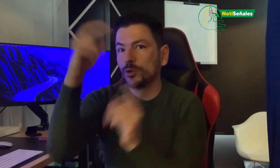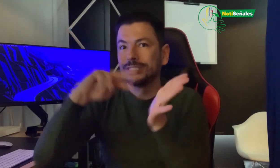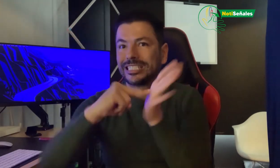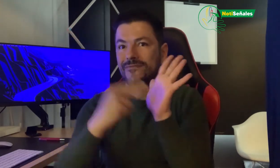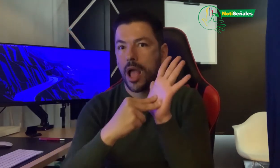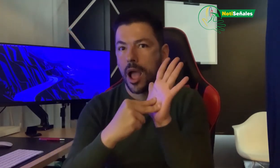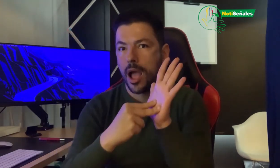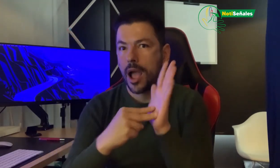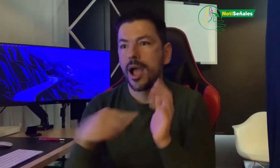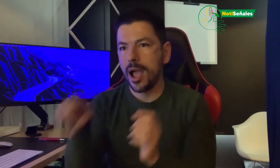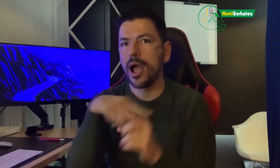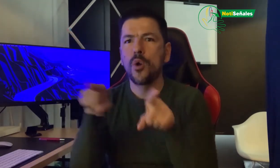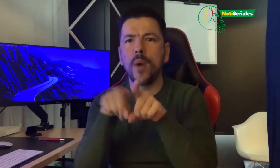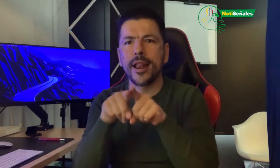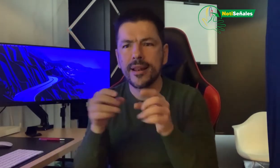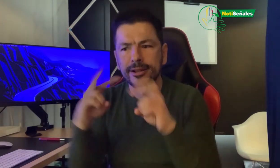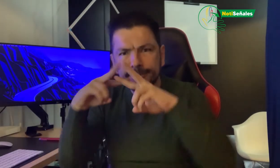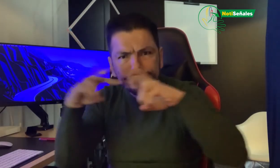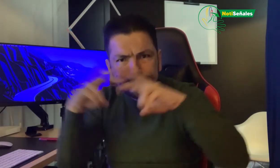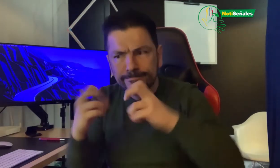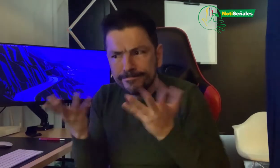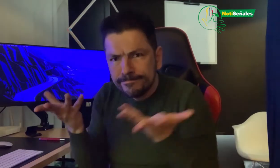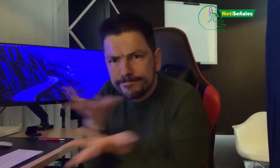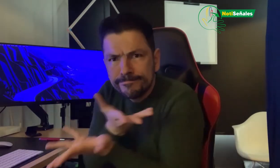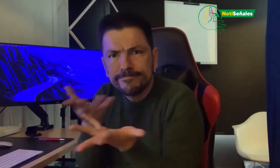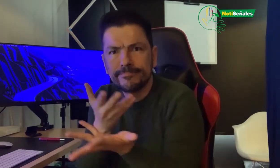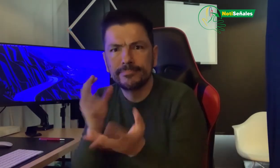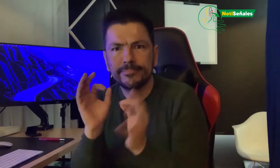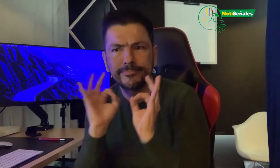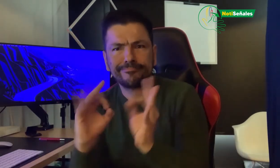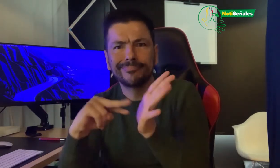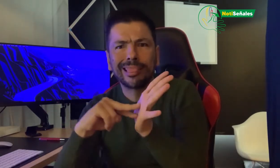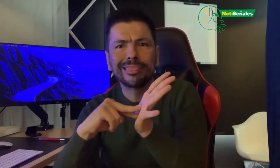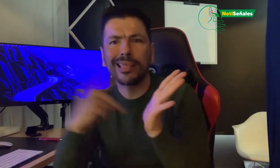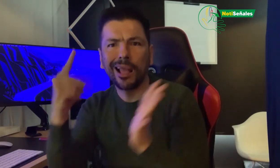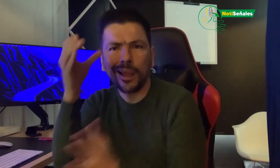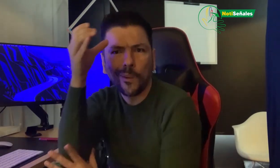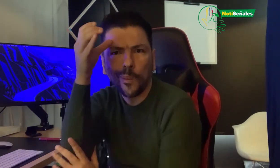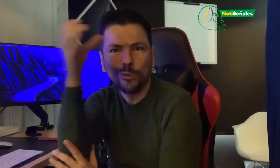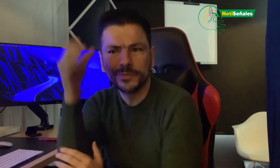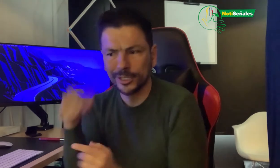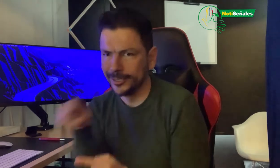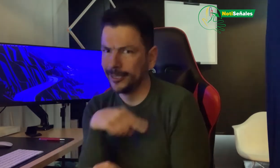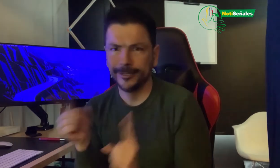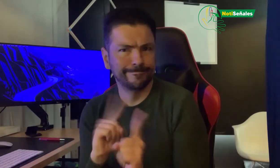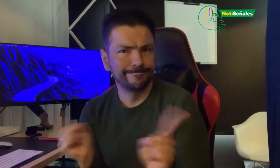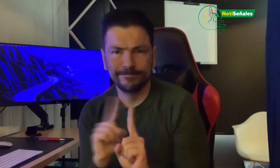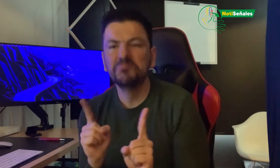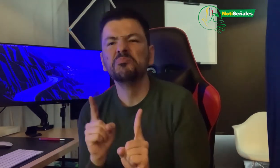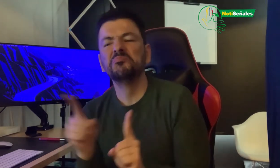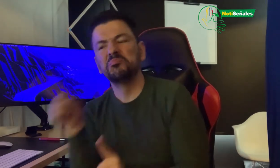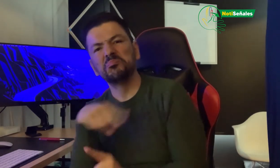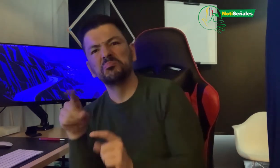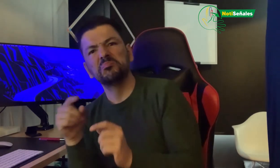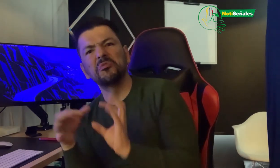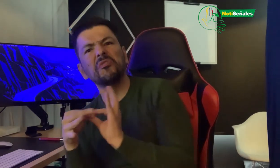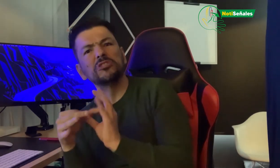investigar y compartir información, conceptos técnicos al respecto. Penascol hizo la